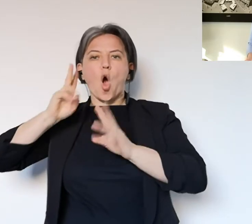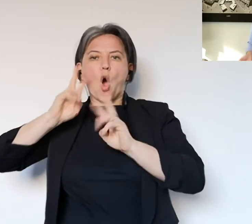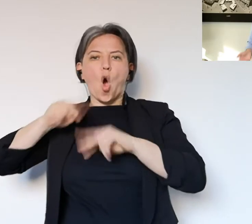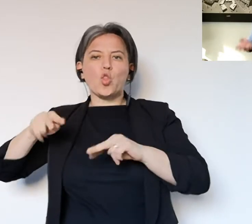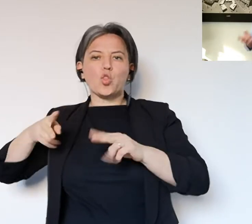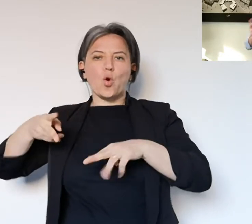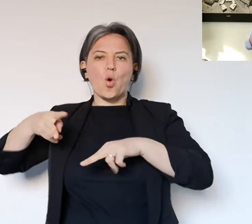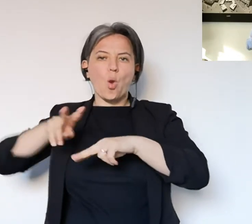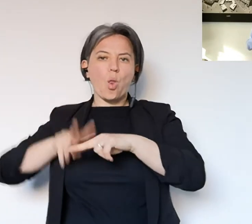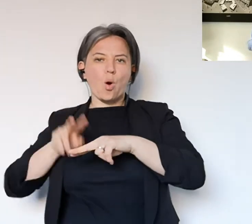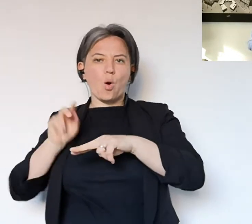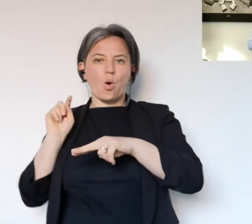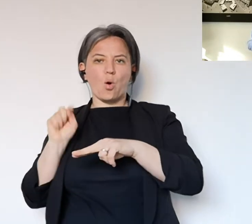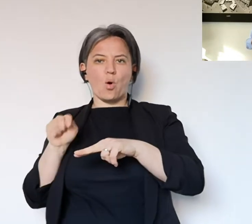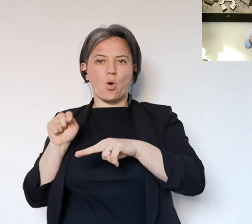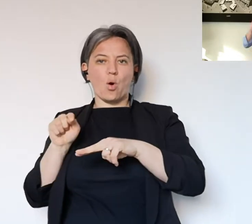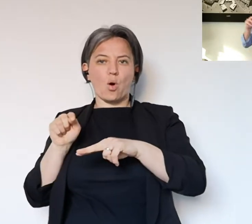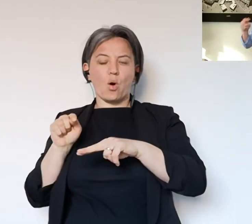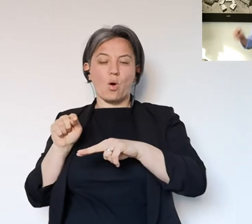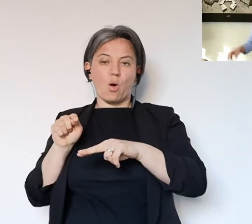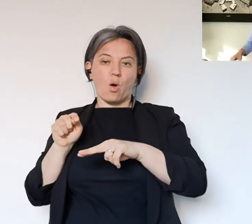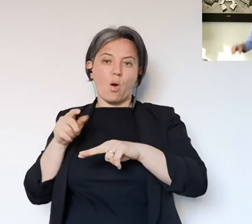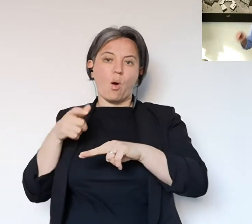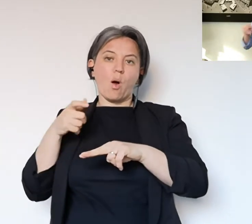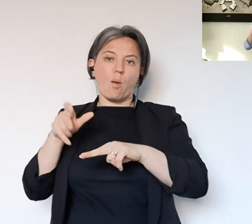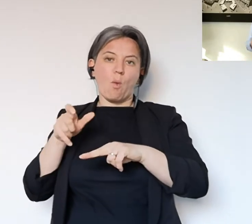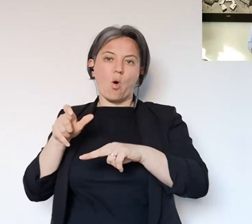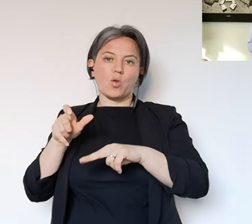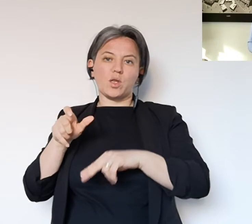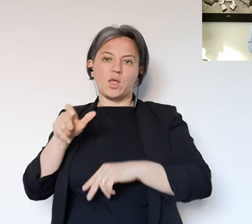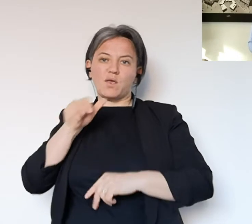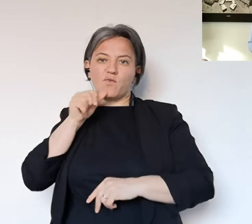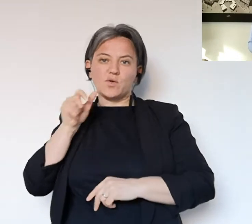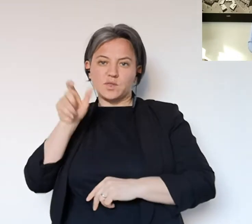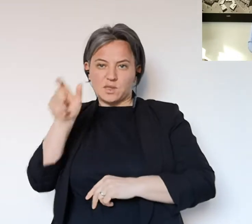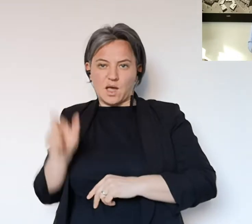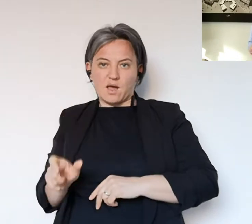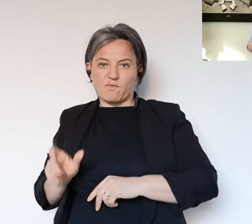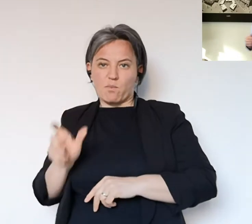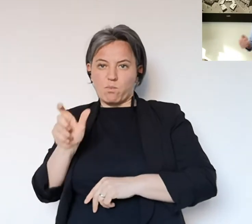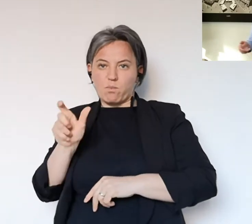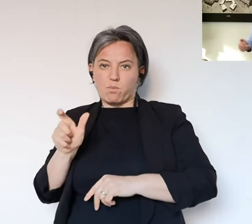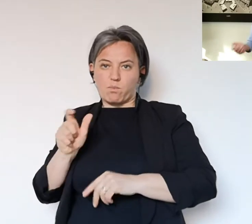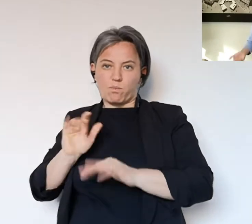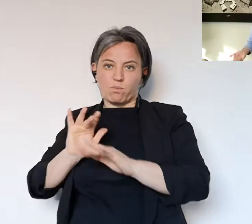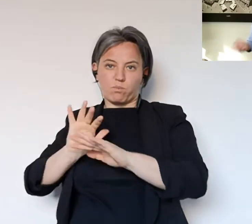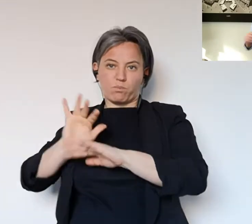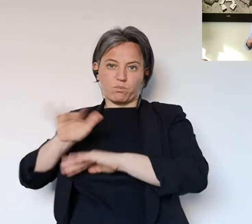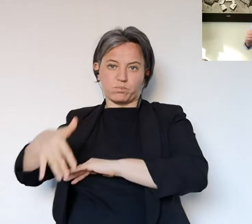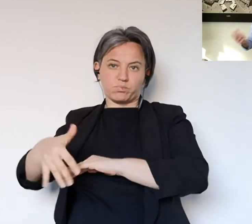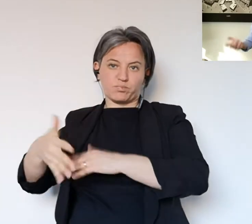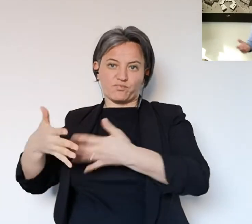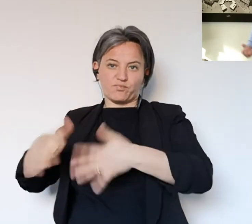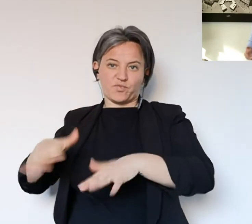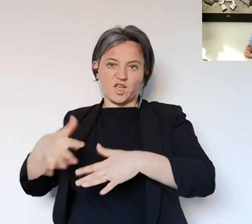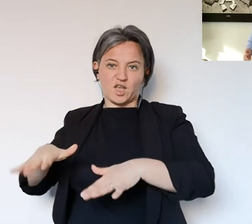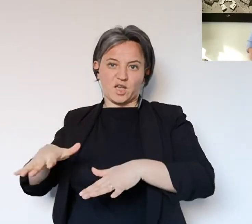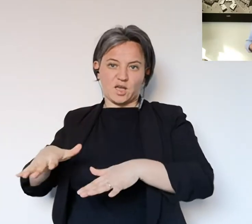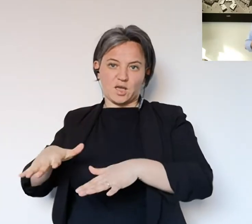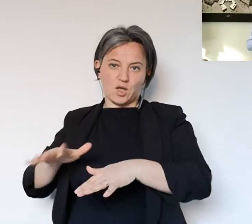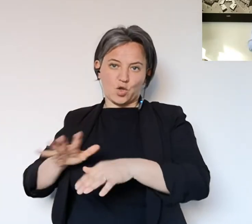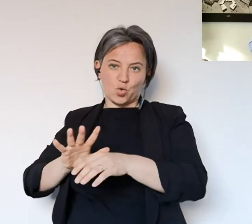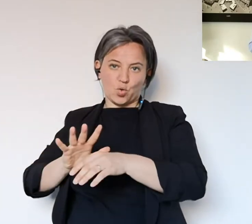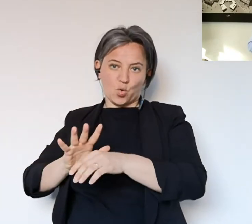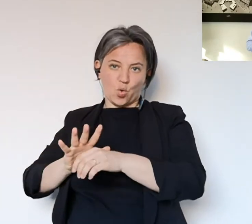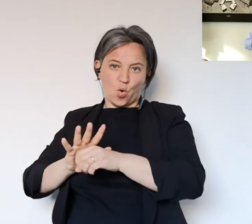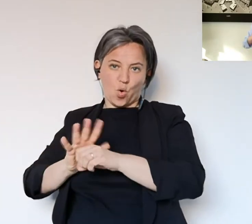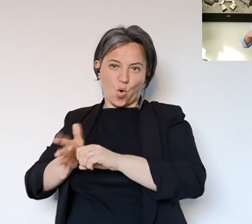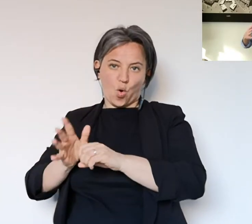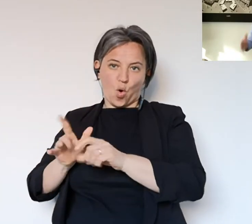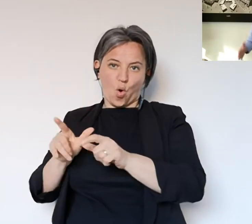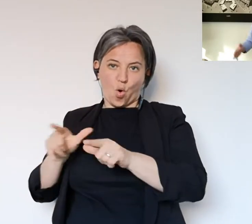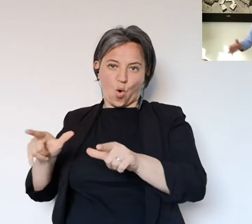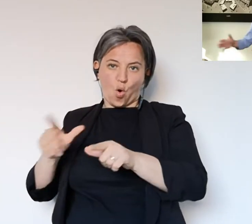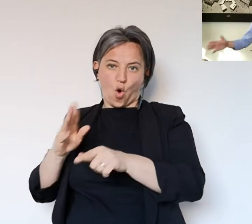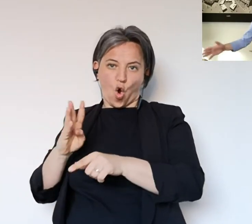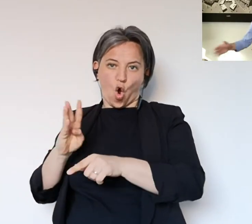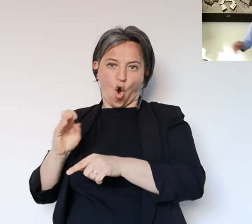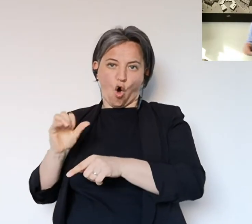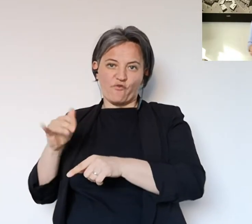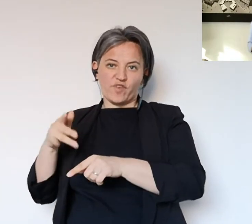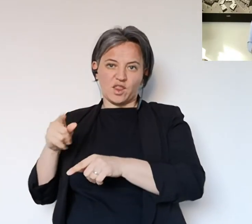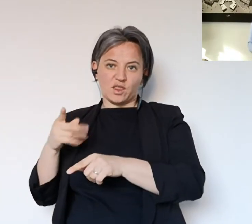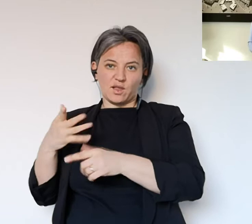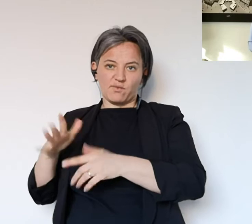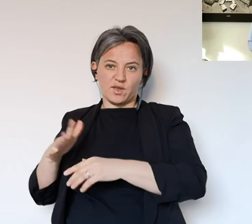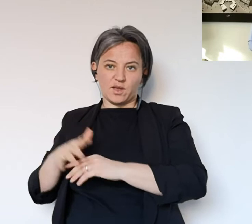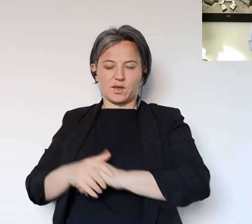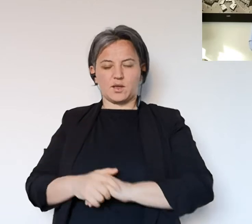tamponi di verifica rispetto alla questione del doppio tampone negativo che segna l'uscita